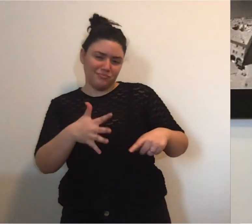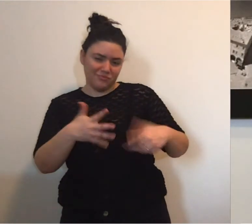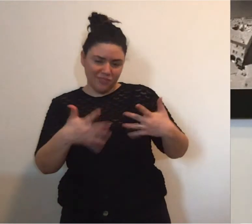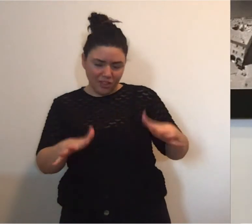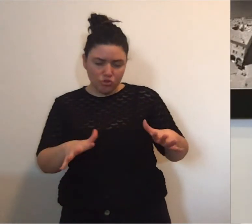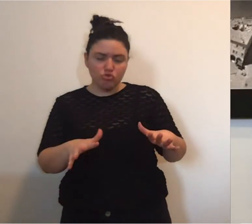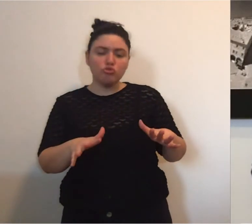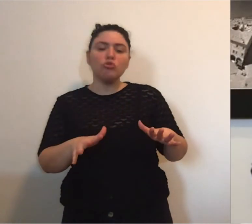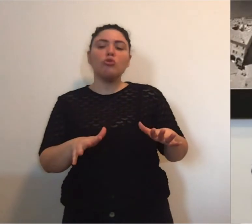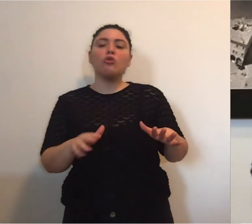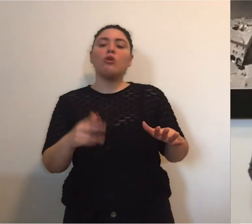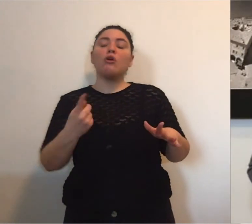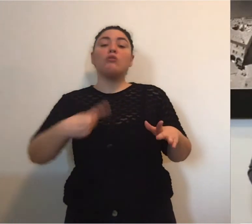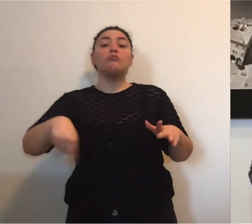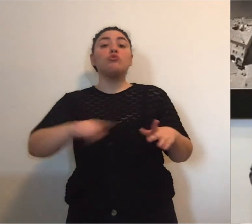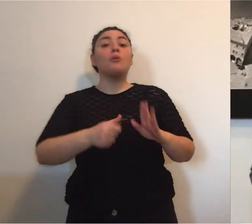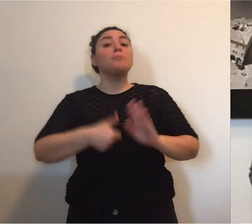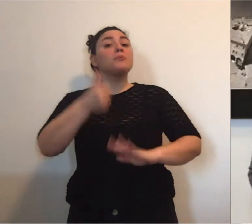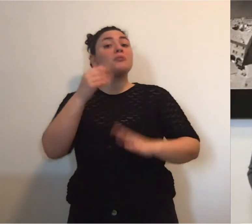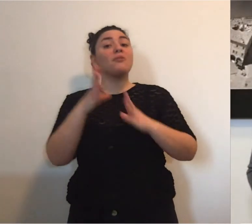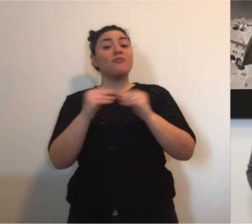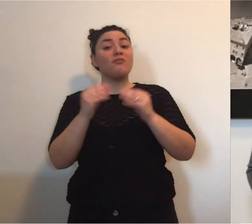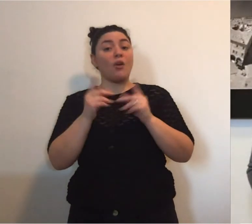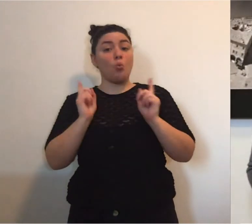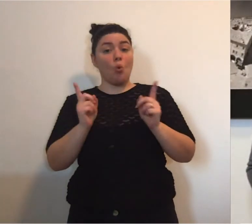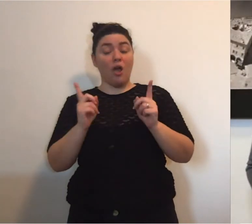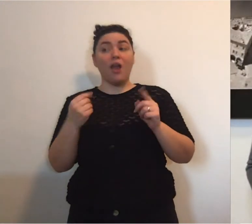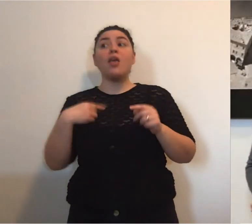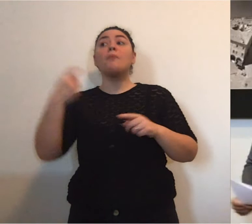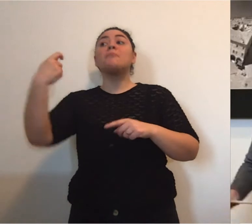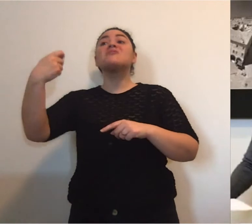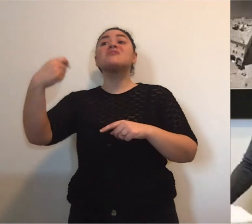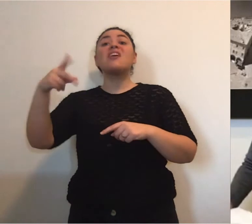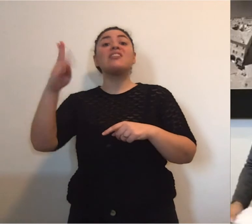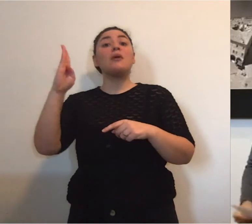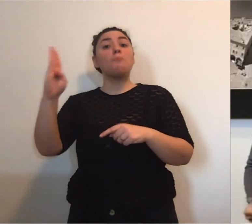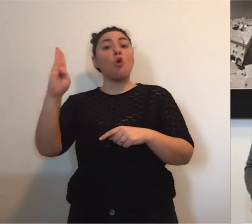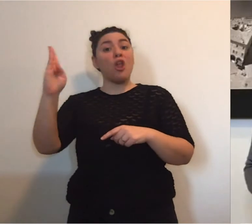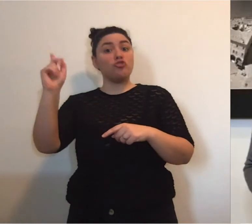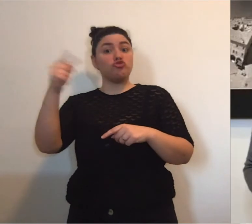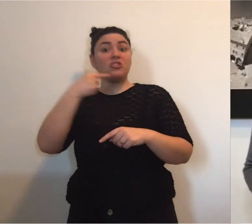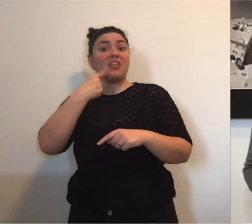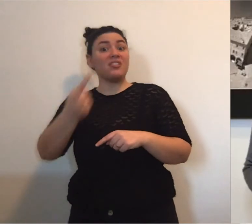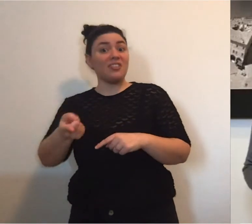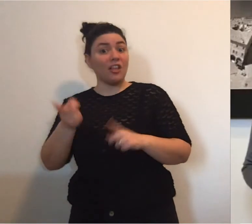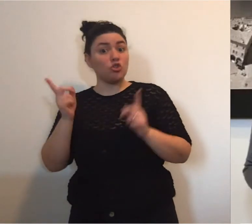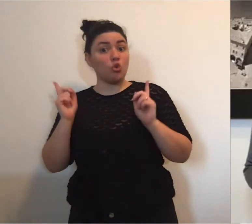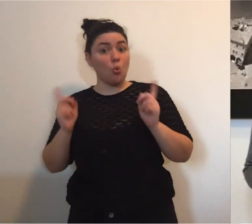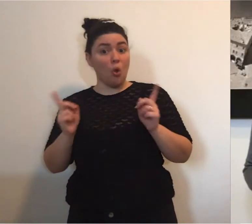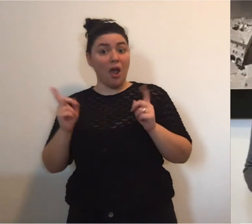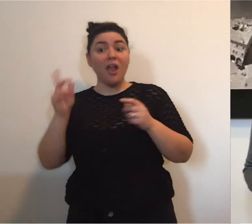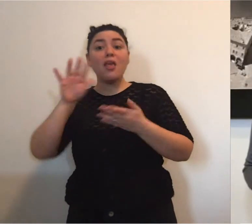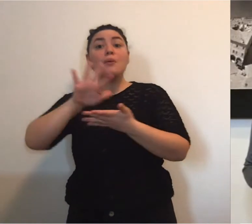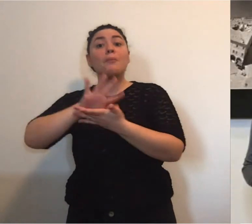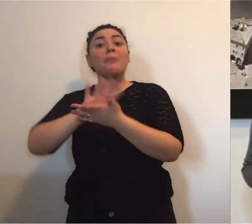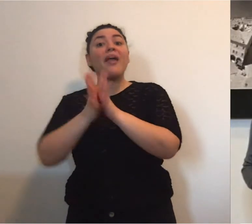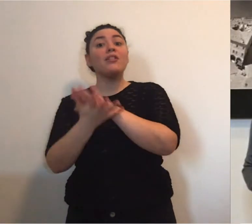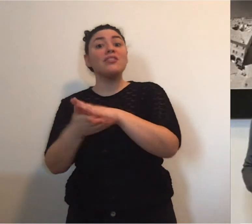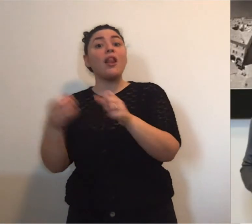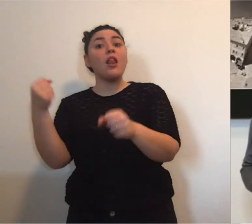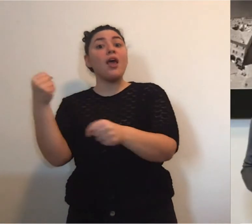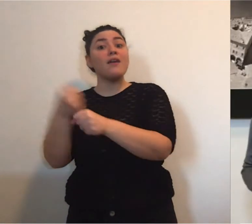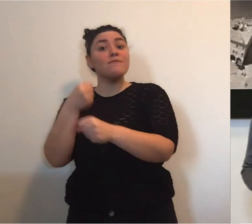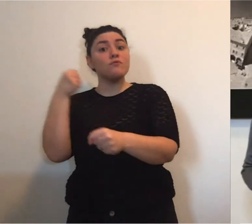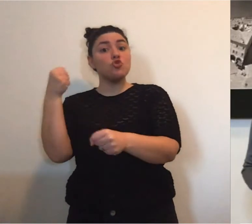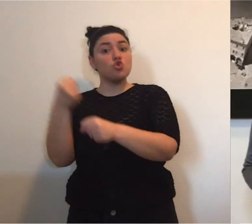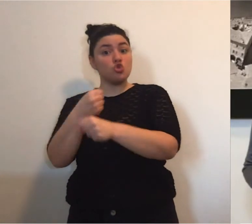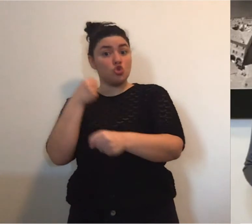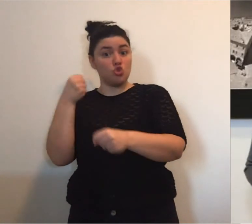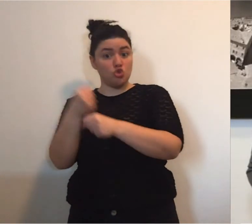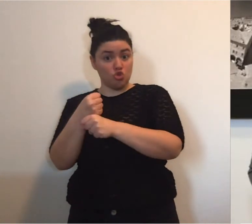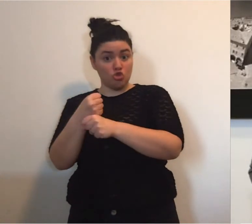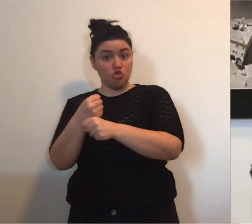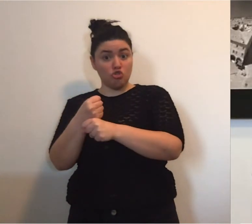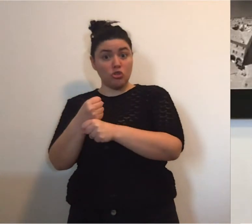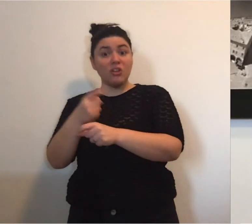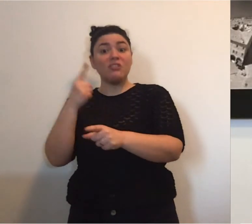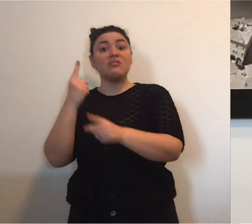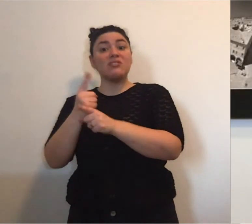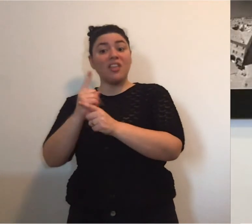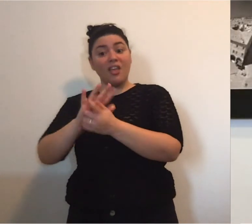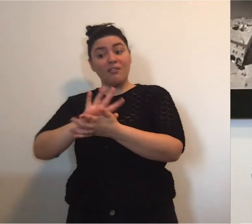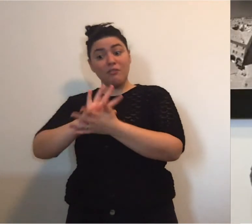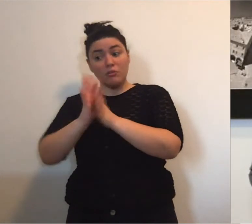e la prima cosa che faremo e l'ho già detto, siccome oggi il Presidente Bonaccini